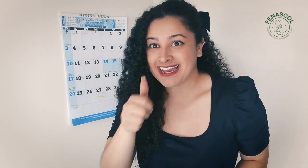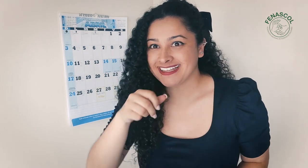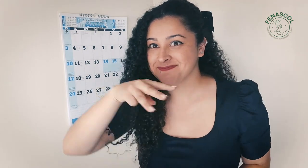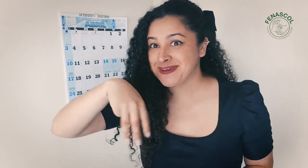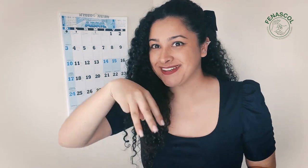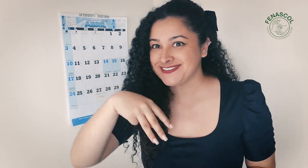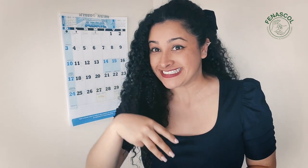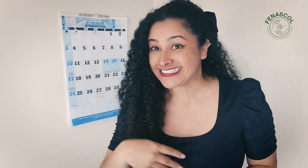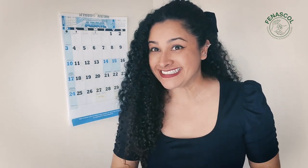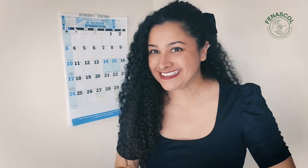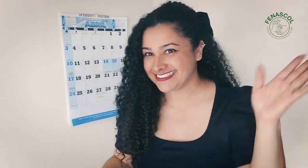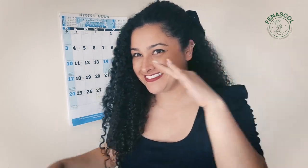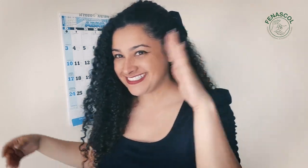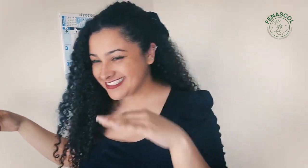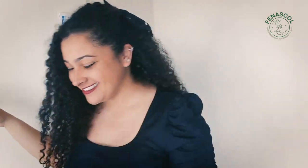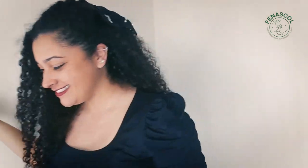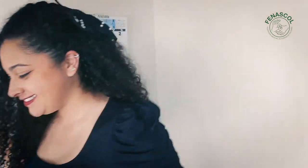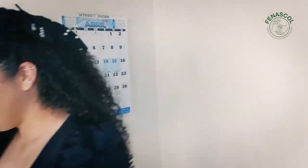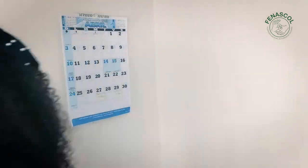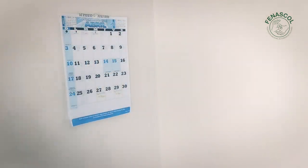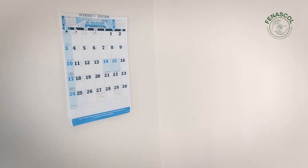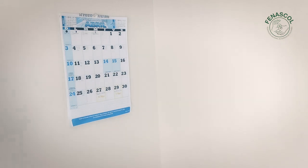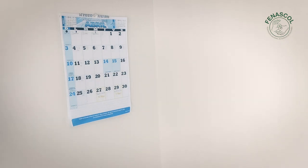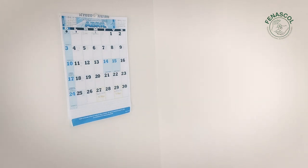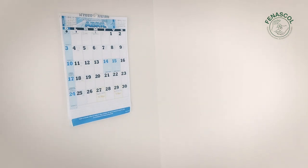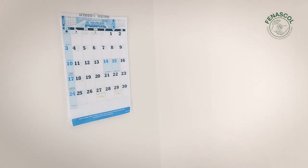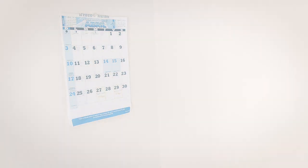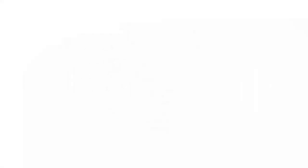Mañana miércoles voy a ver Noticeñales. ¡Vamos!